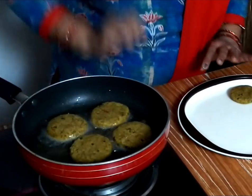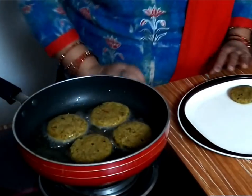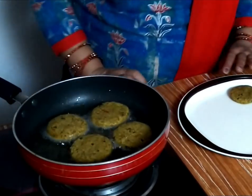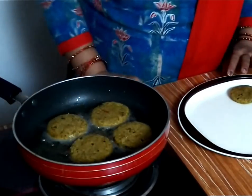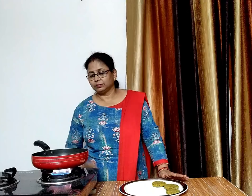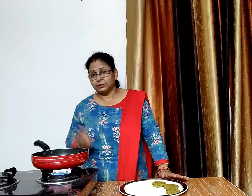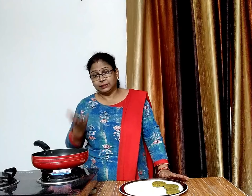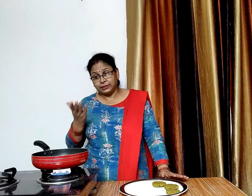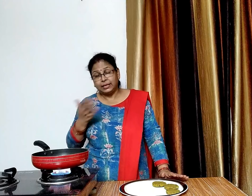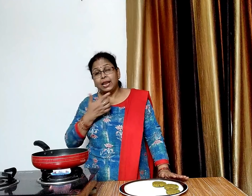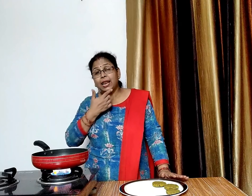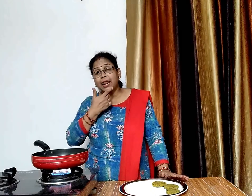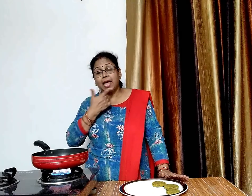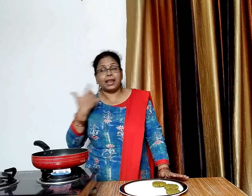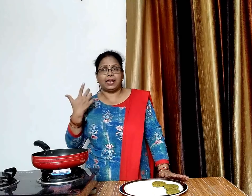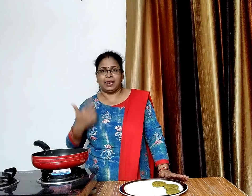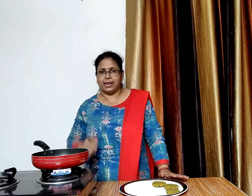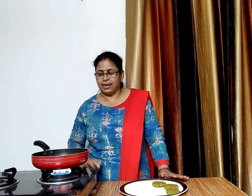हमें इसे गोल्डन ब्राउन होने तक फ्राय करना है